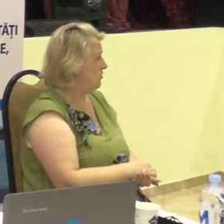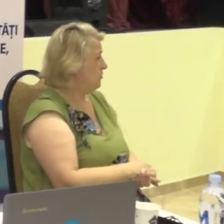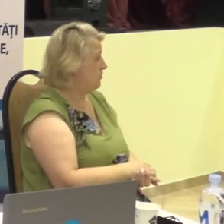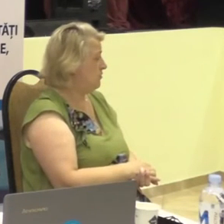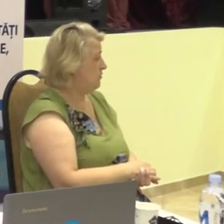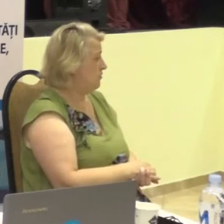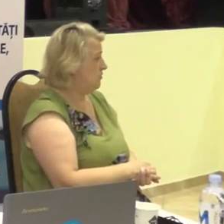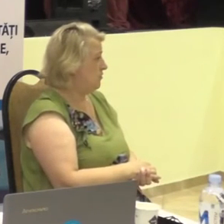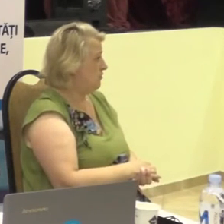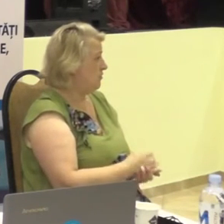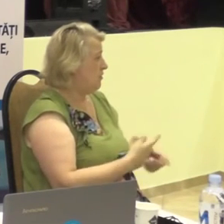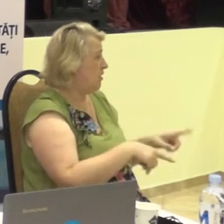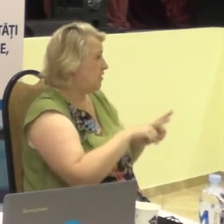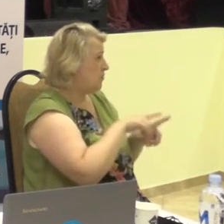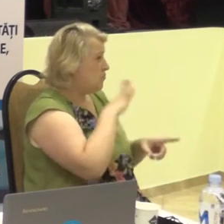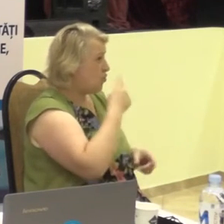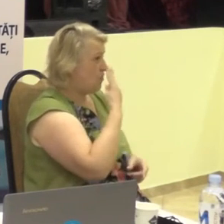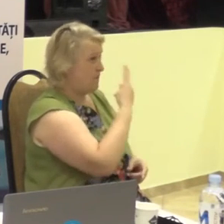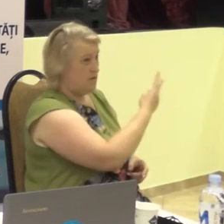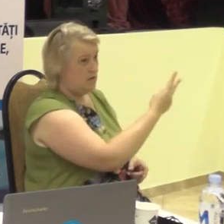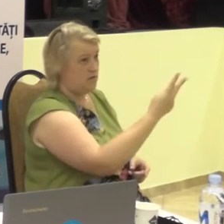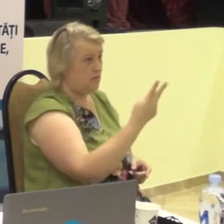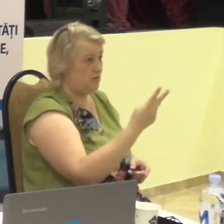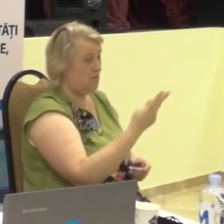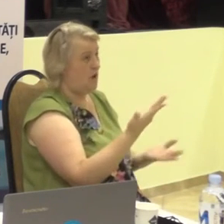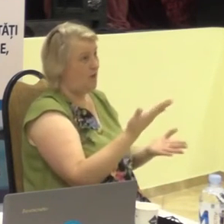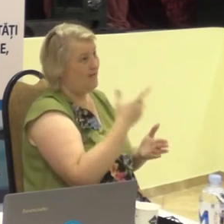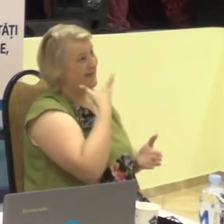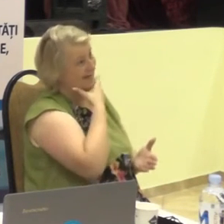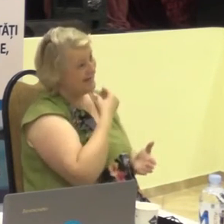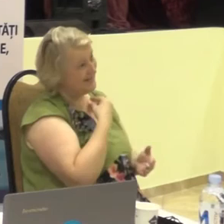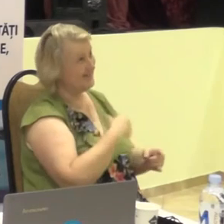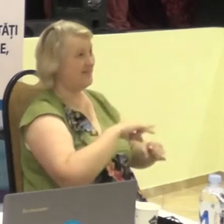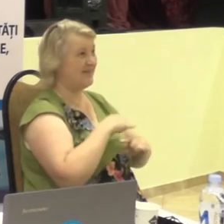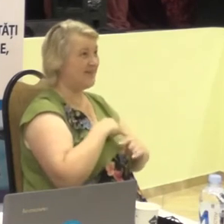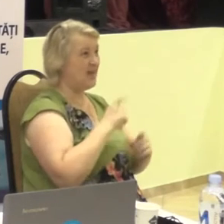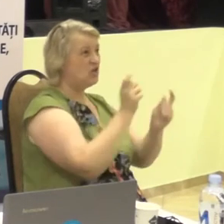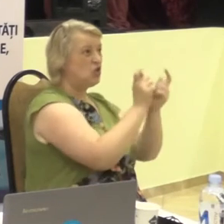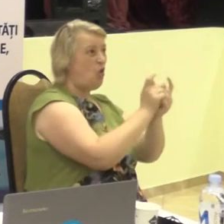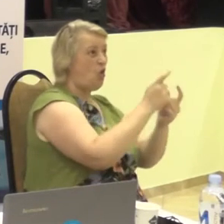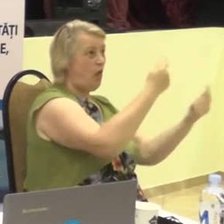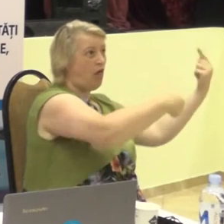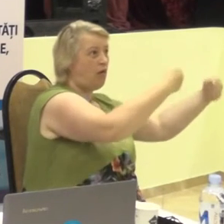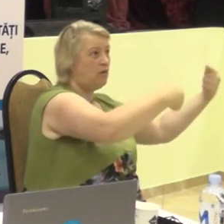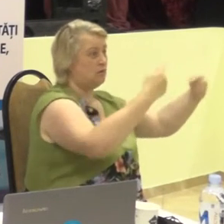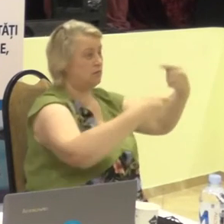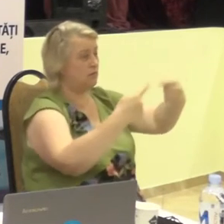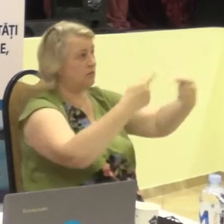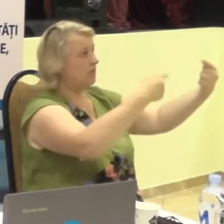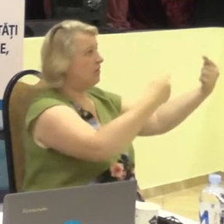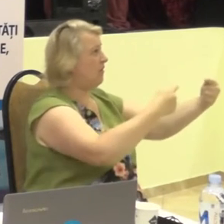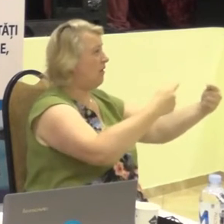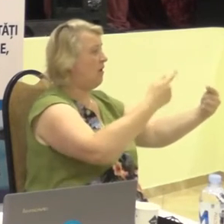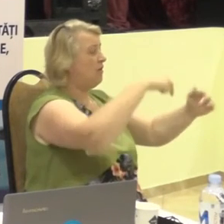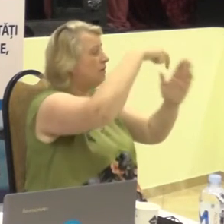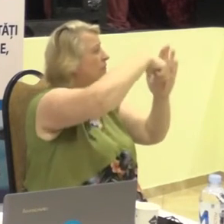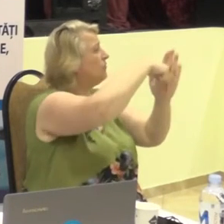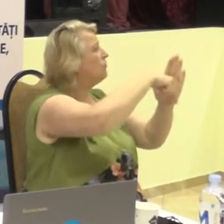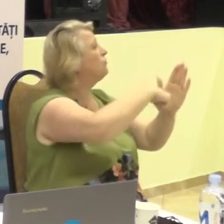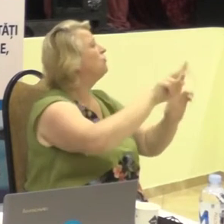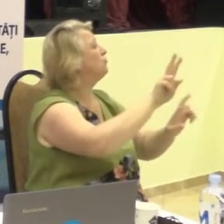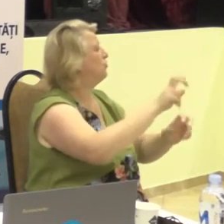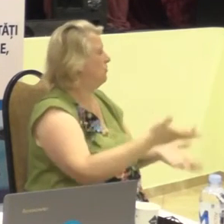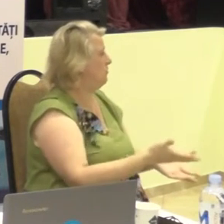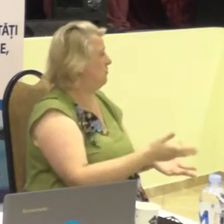Atât ai vedem vizual cum ei să ceartă unul cu altul. Că eu sunt mai bun